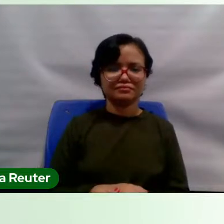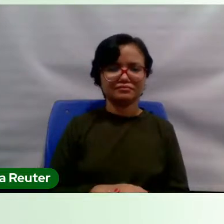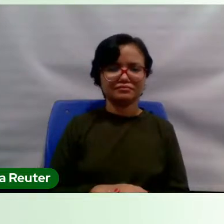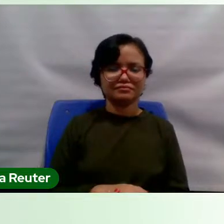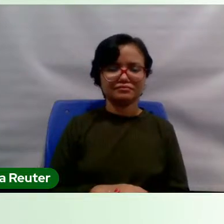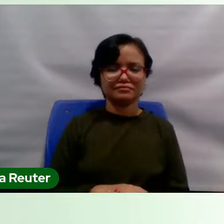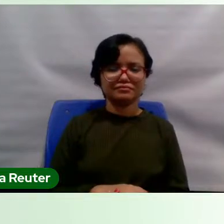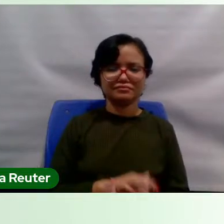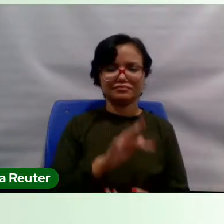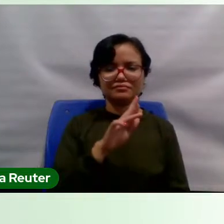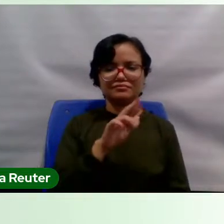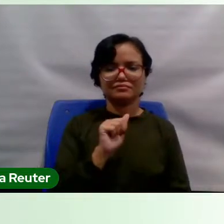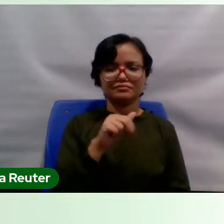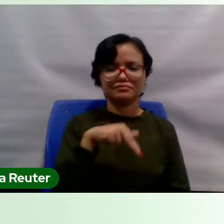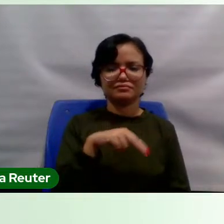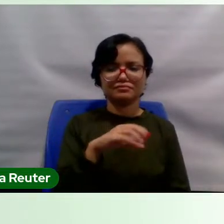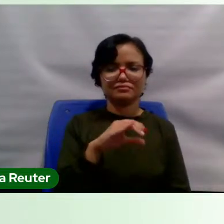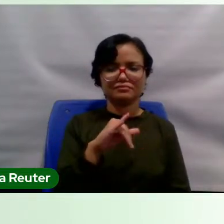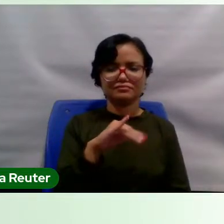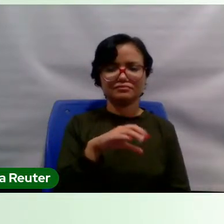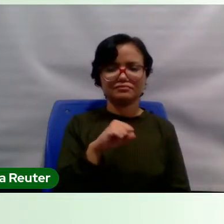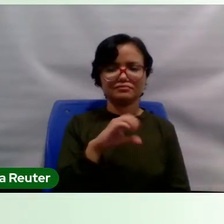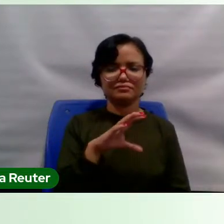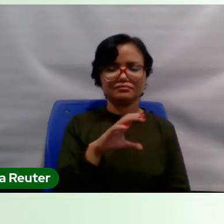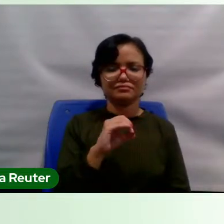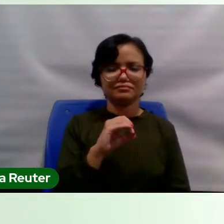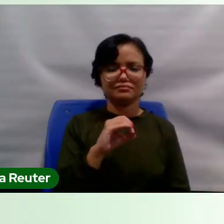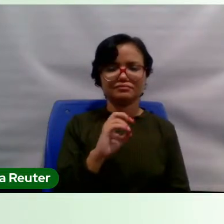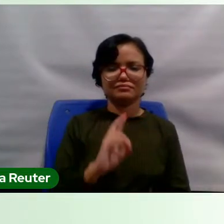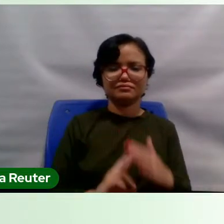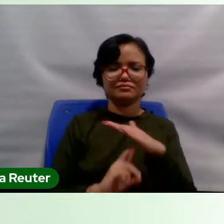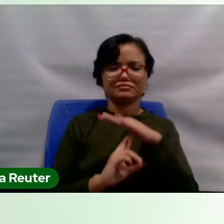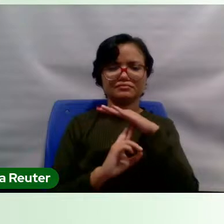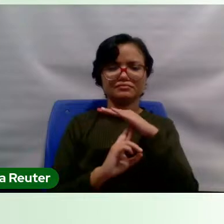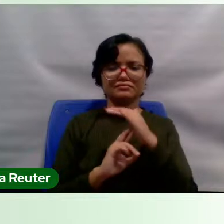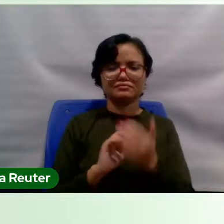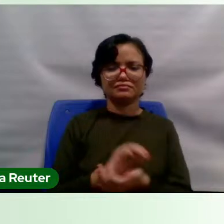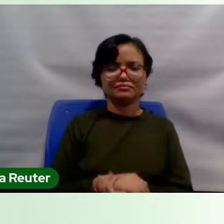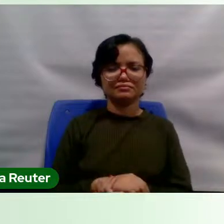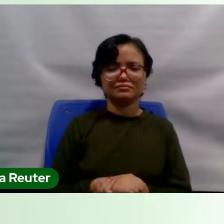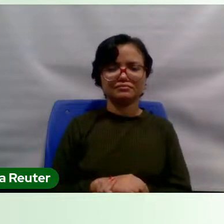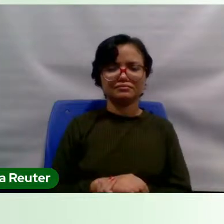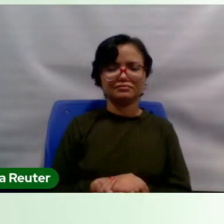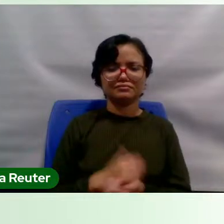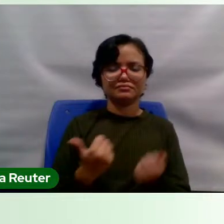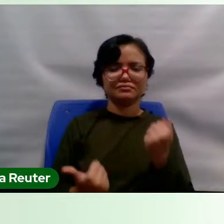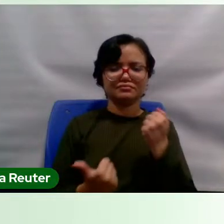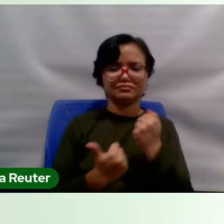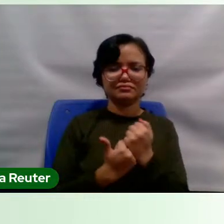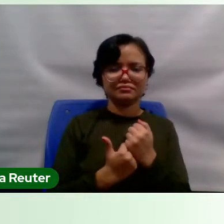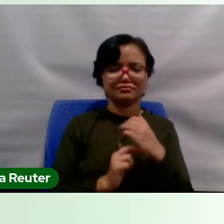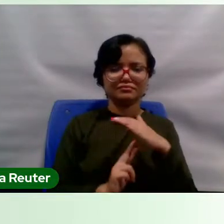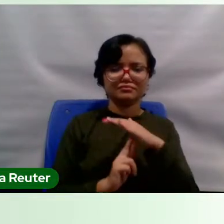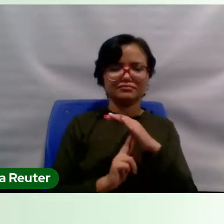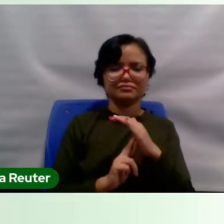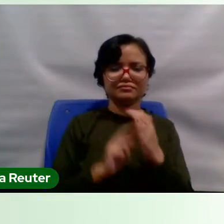Francisco Ribeiro, o nosso reitor, né? A vice, a Lucélia Cavalcante também.